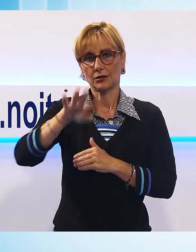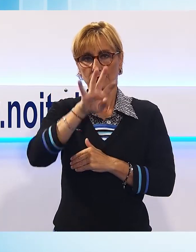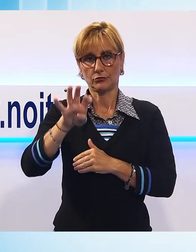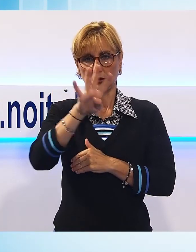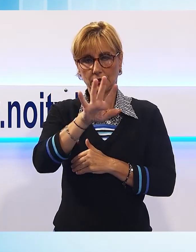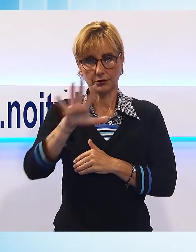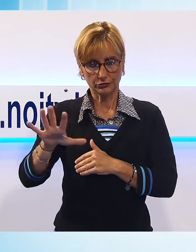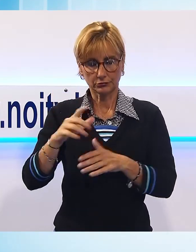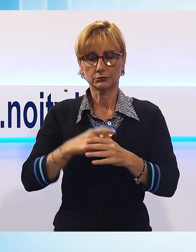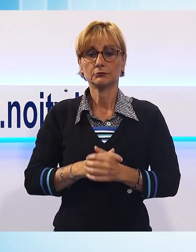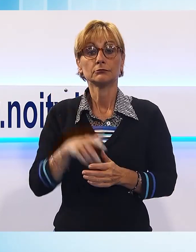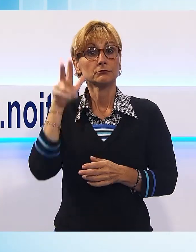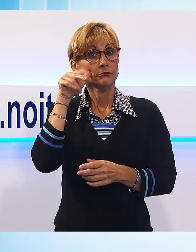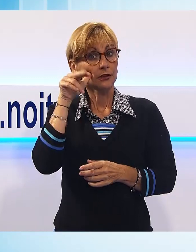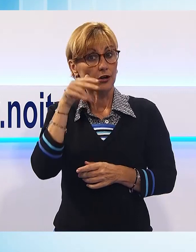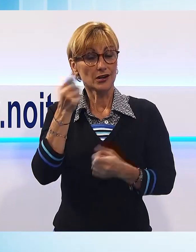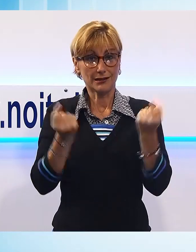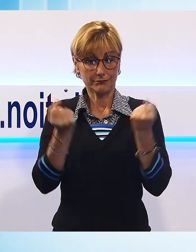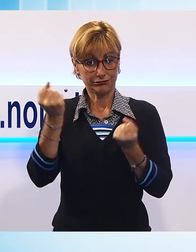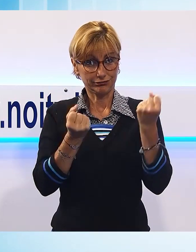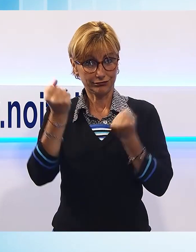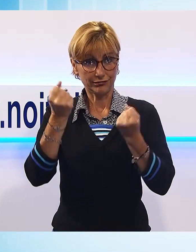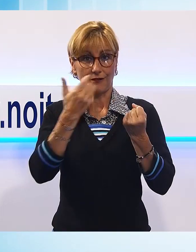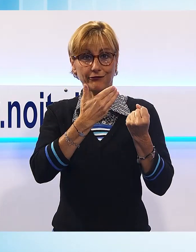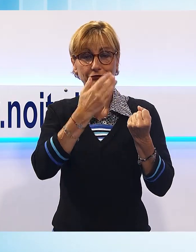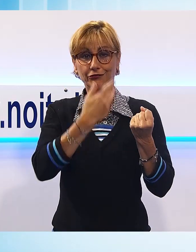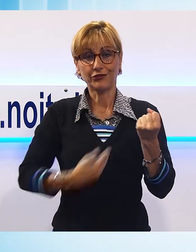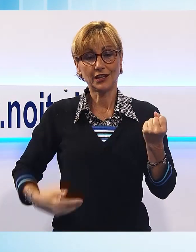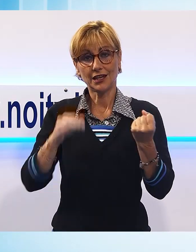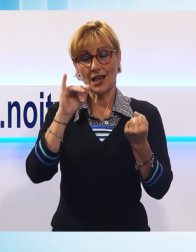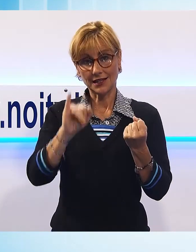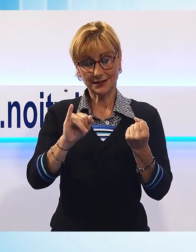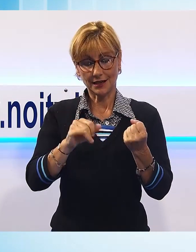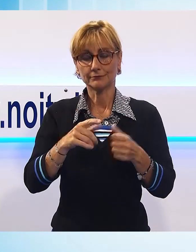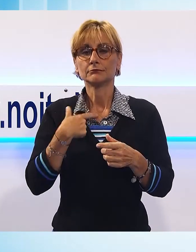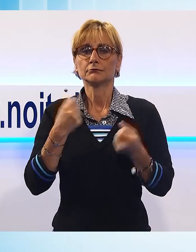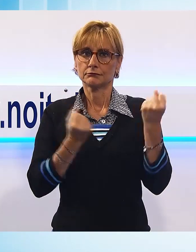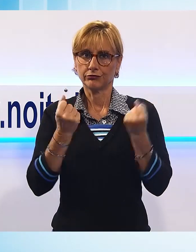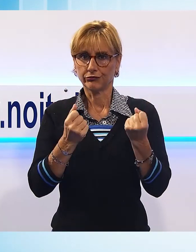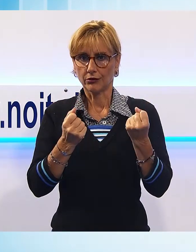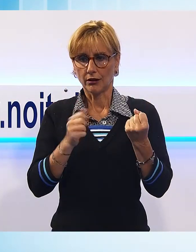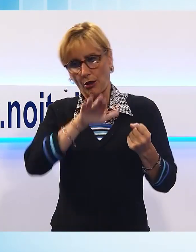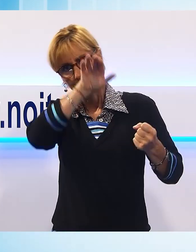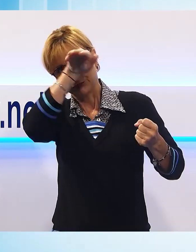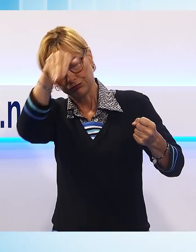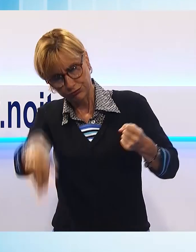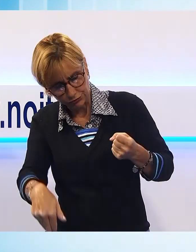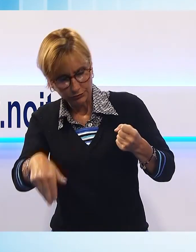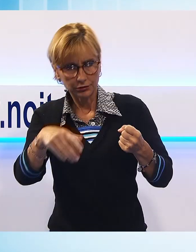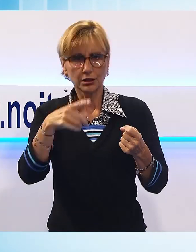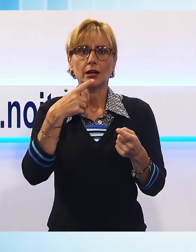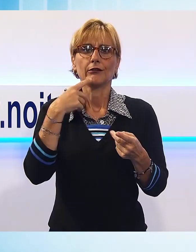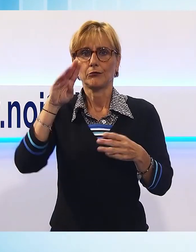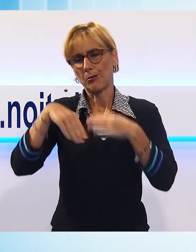Una ragazza alla guida di una Ford Fiesta è uscita di strada poco dopo l'abitato, finendo nella scarpata sottostante con la sua auto che ha